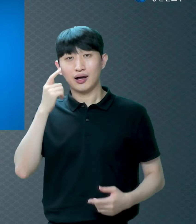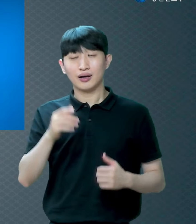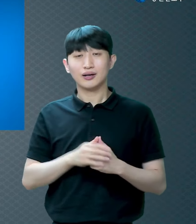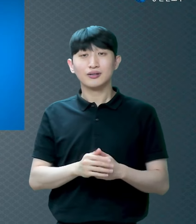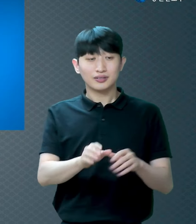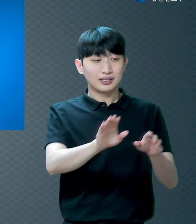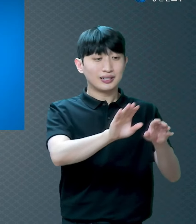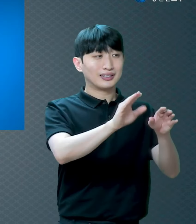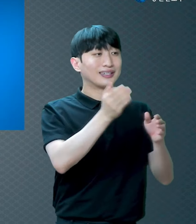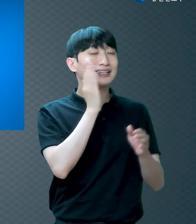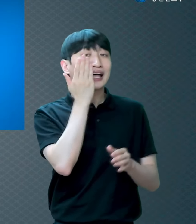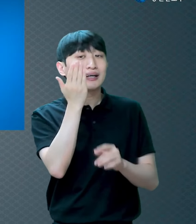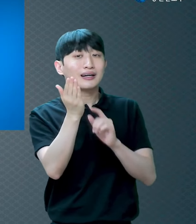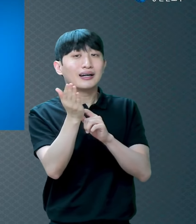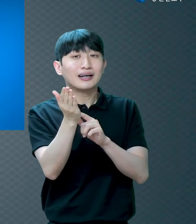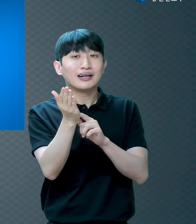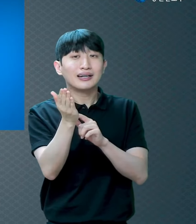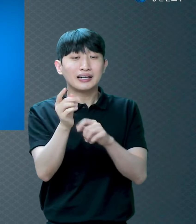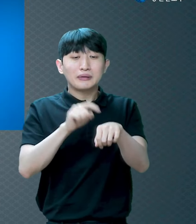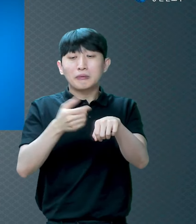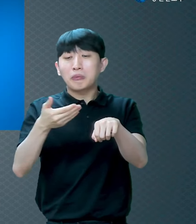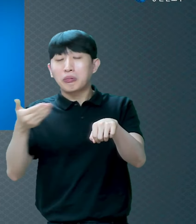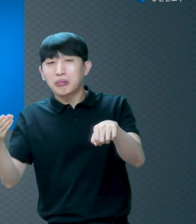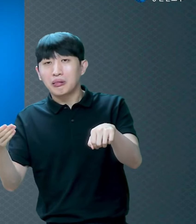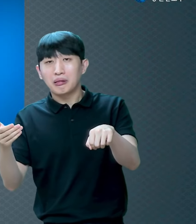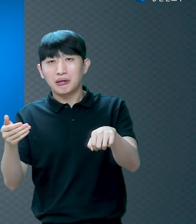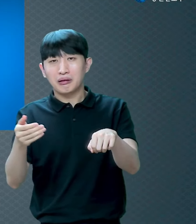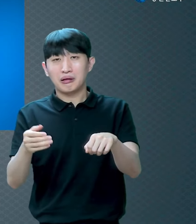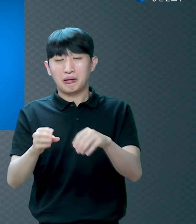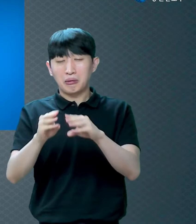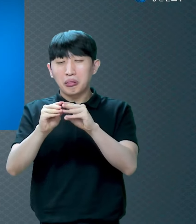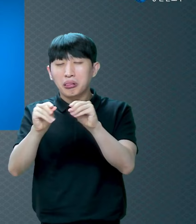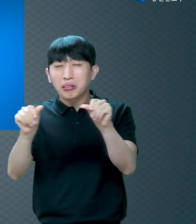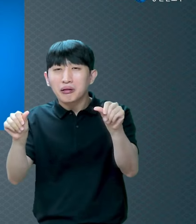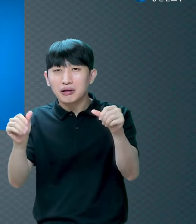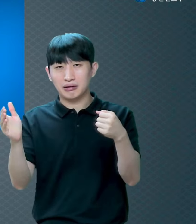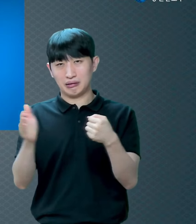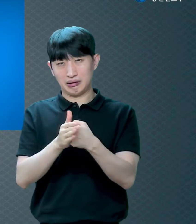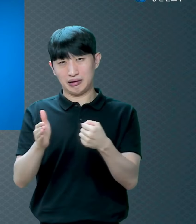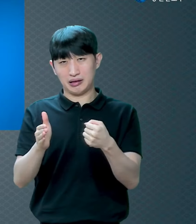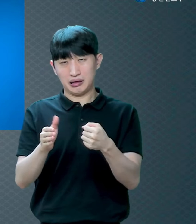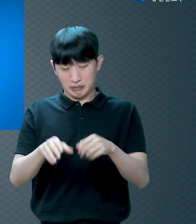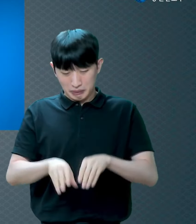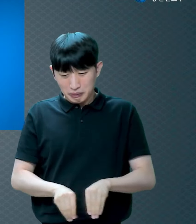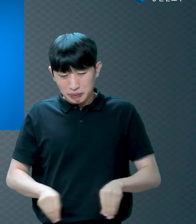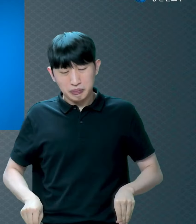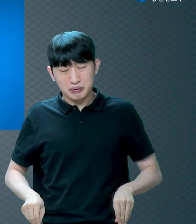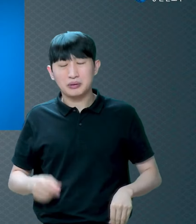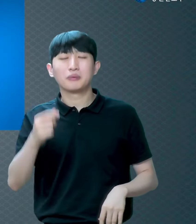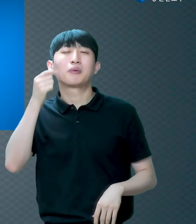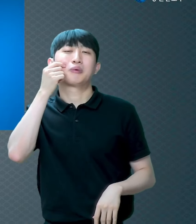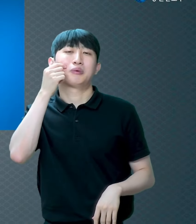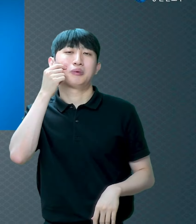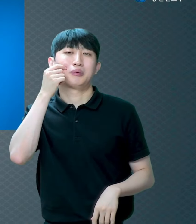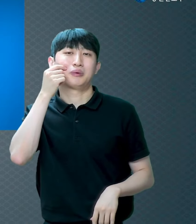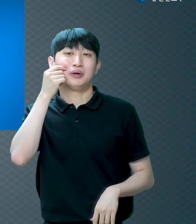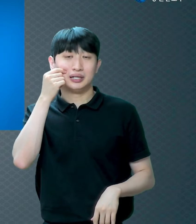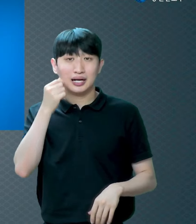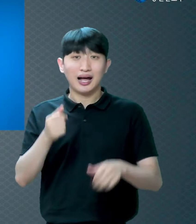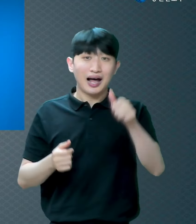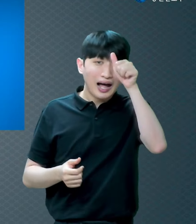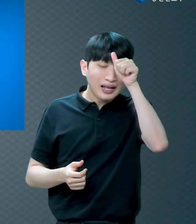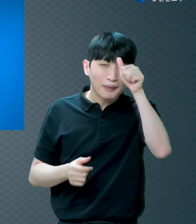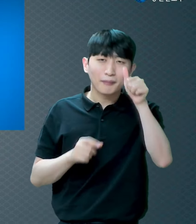돼요 금방 말라버리죠 금방 다 부서져버려요 그게 무슨 옷이에요 그러니까 아담이